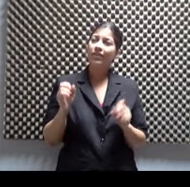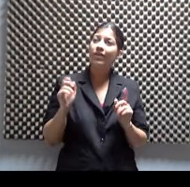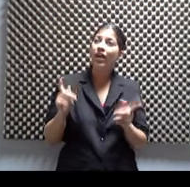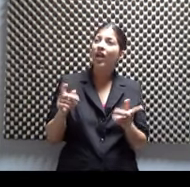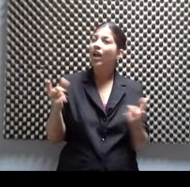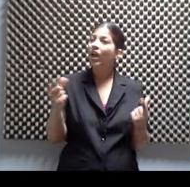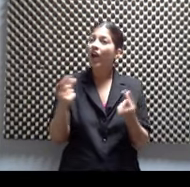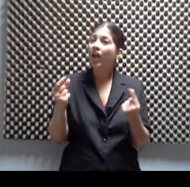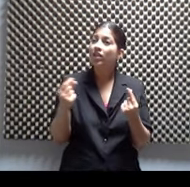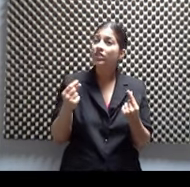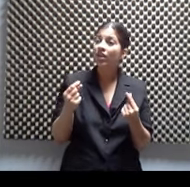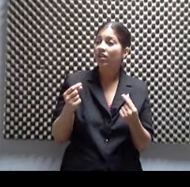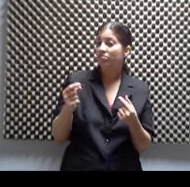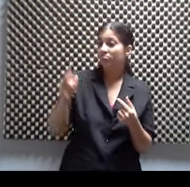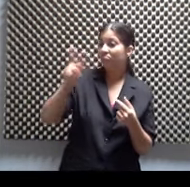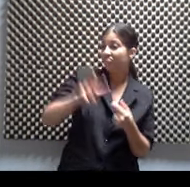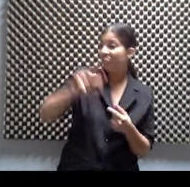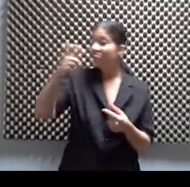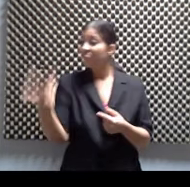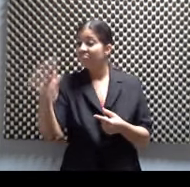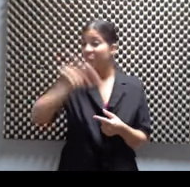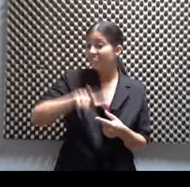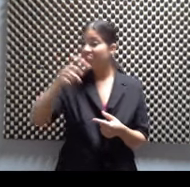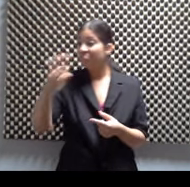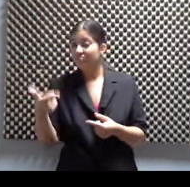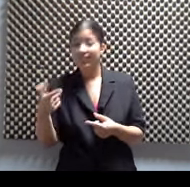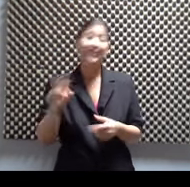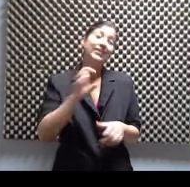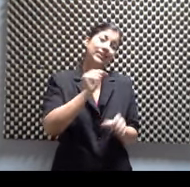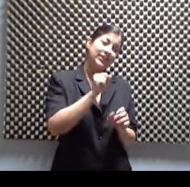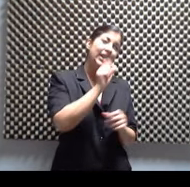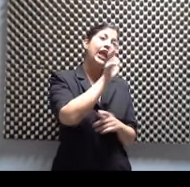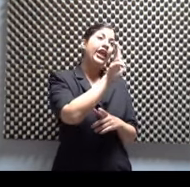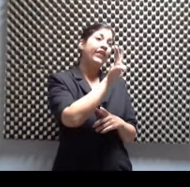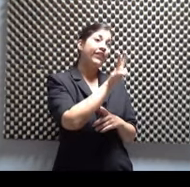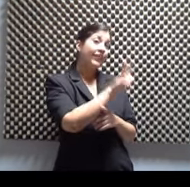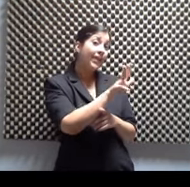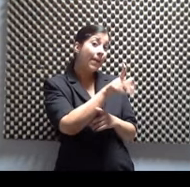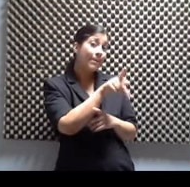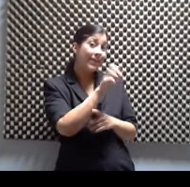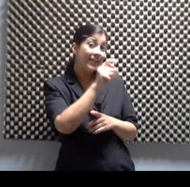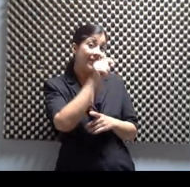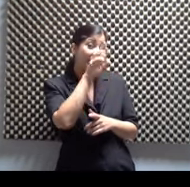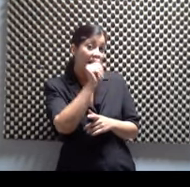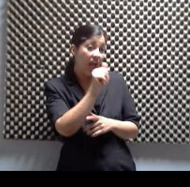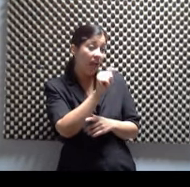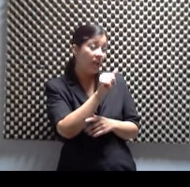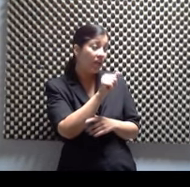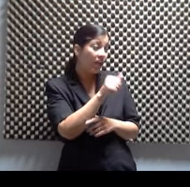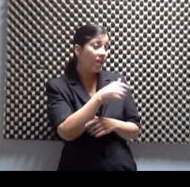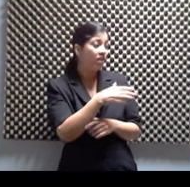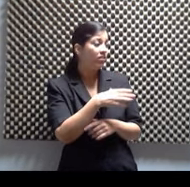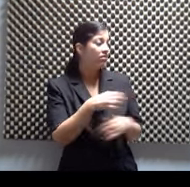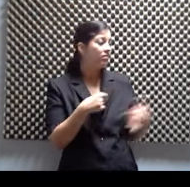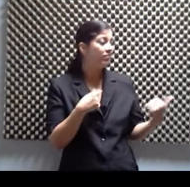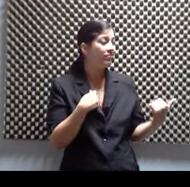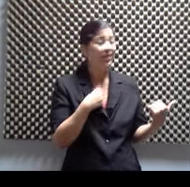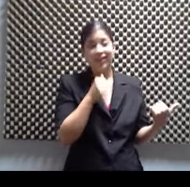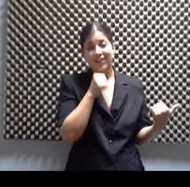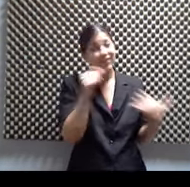pieza de petra, una pieza de ustedes? Sí, hay tres piezas de petra. ¿O se integran de alguna forma? No, no, no. Bueno, la forma que nos integramos